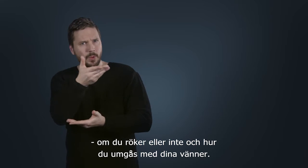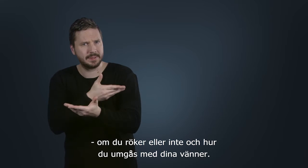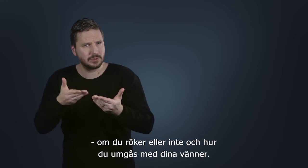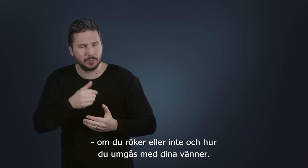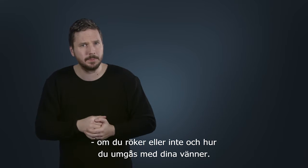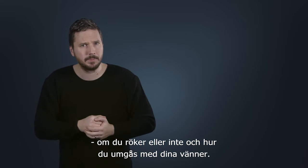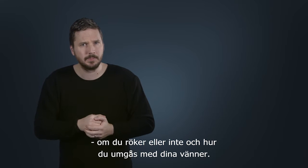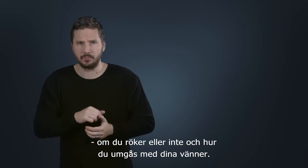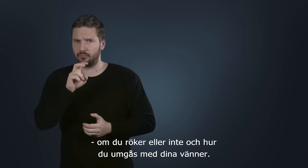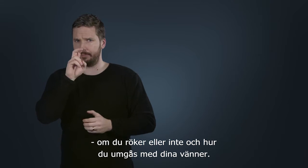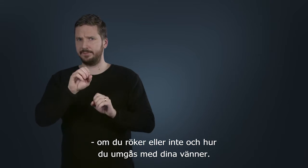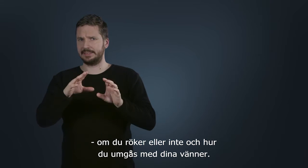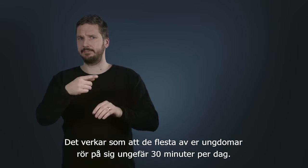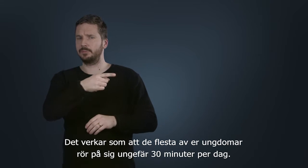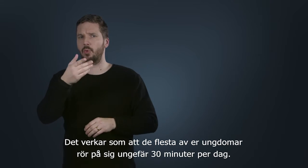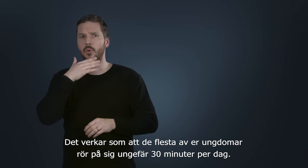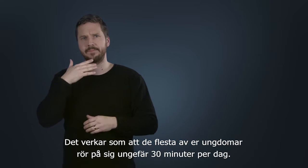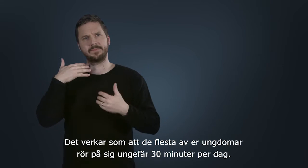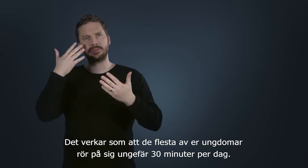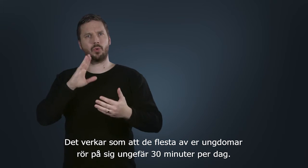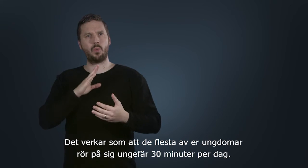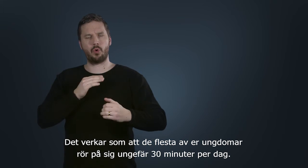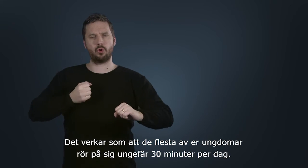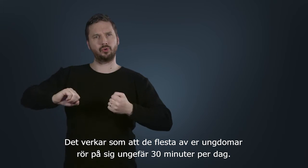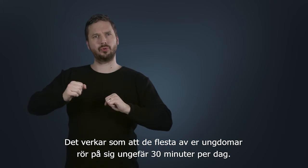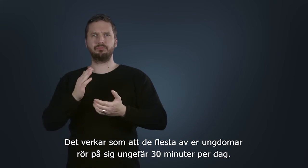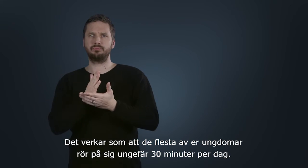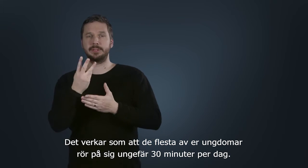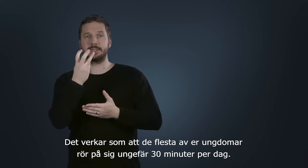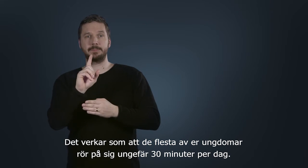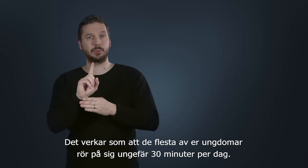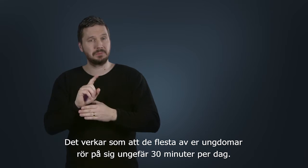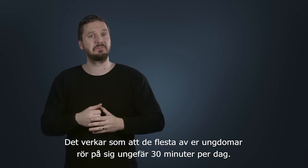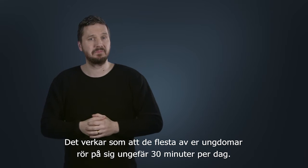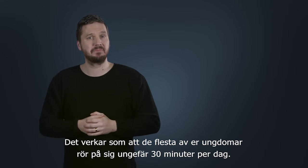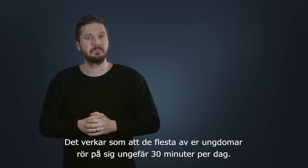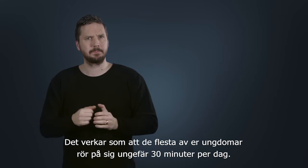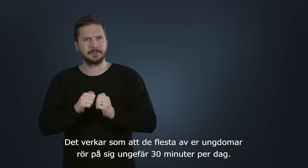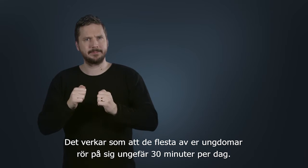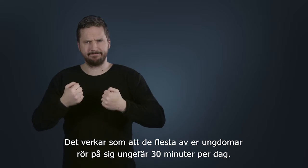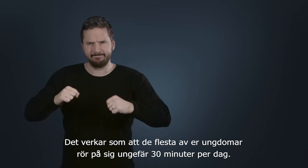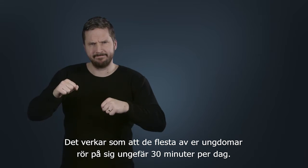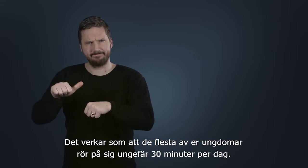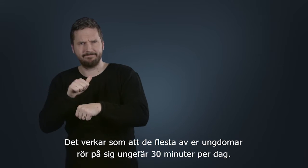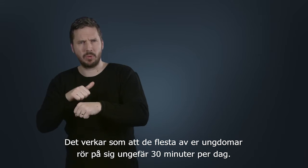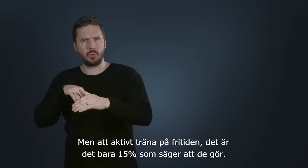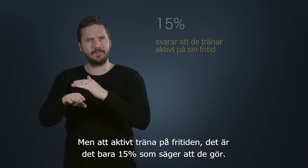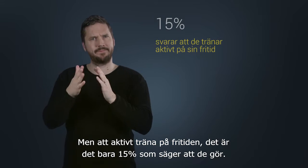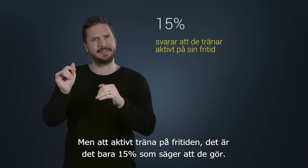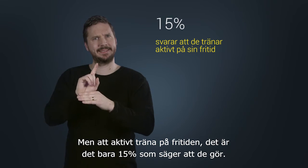umgås med dina vänner. Det verkar som att de flesta av er ungdomar rör på sig ungefär 30 minuter per dag. Men att aktivt träna på